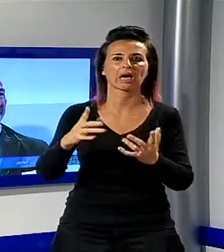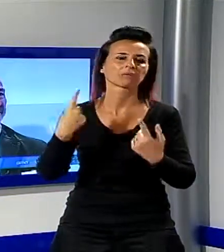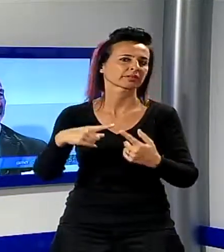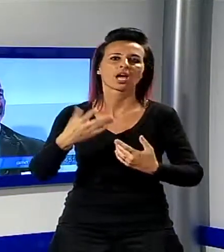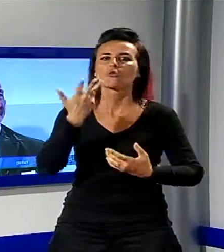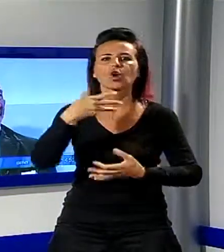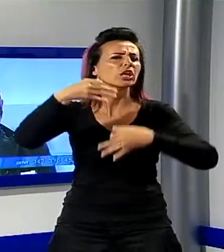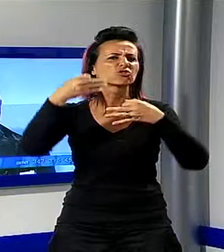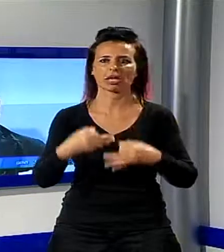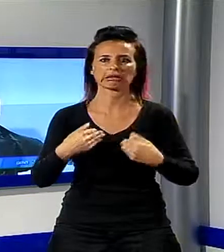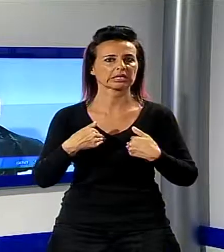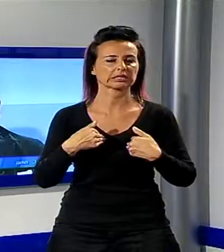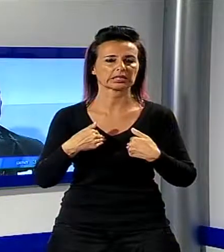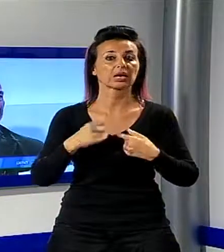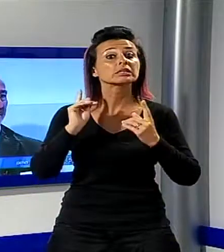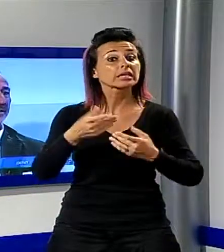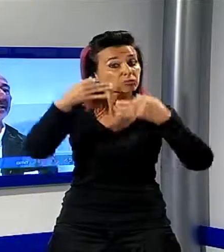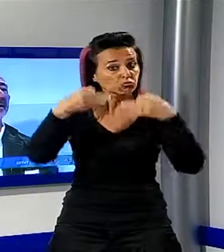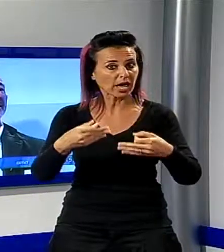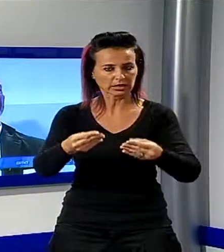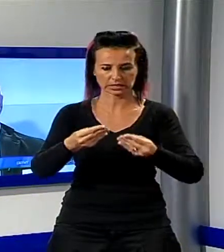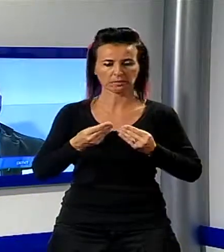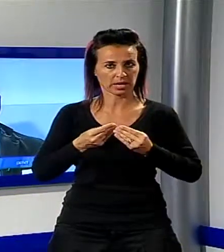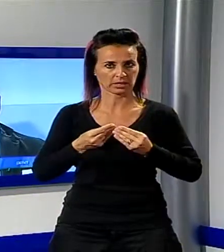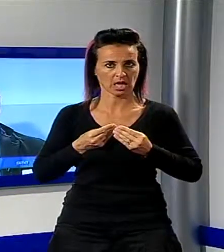arrivano, il festival rimarrà a lucca per altri cent'anni.